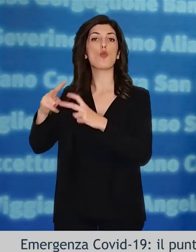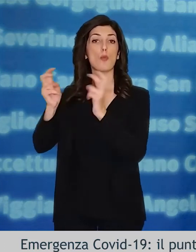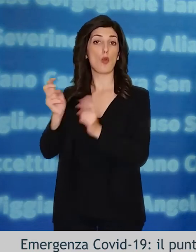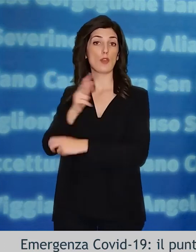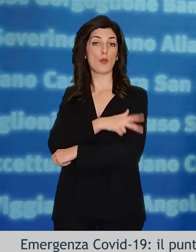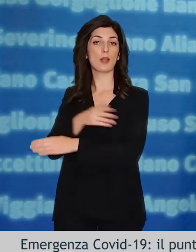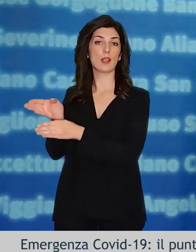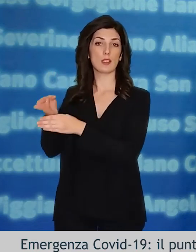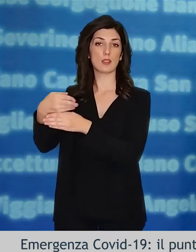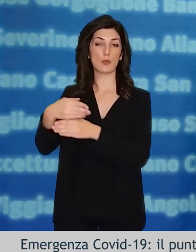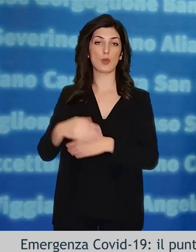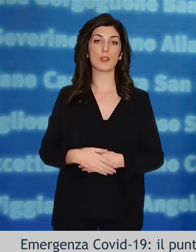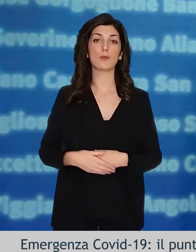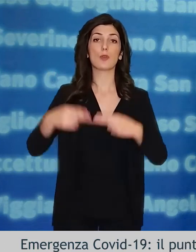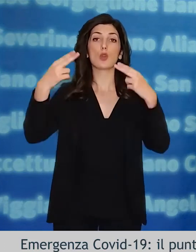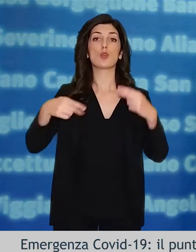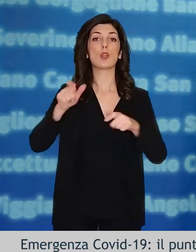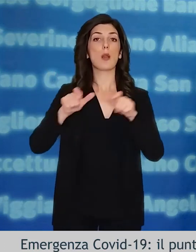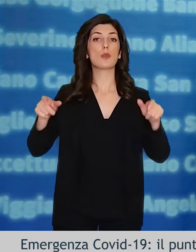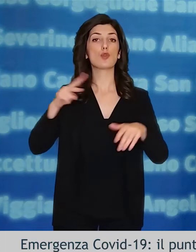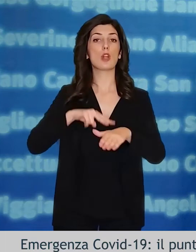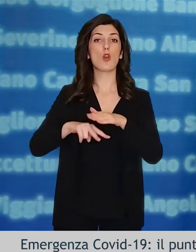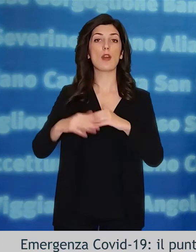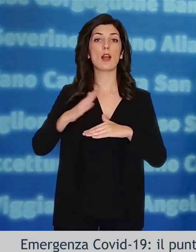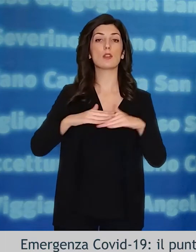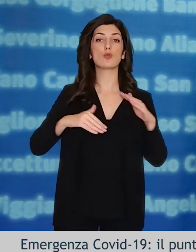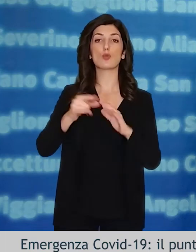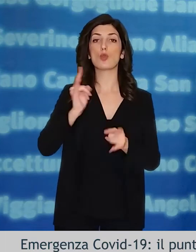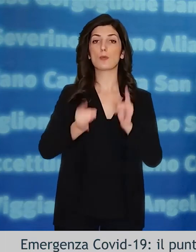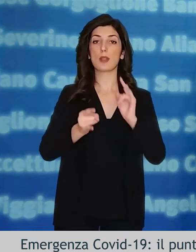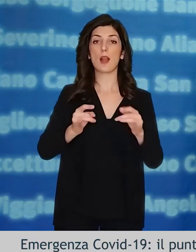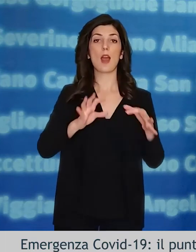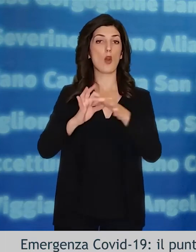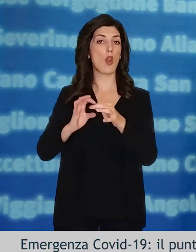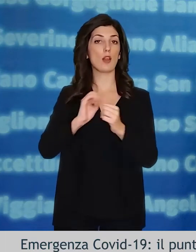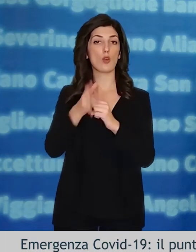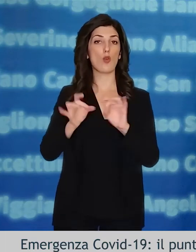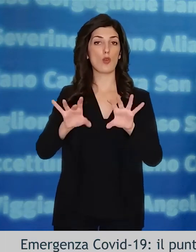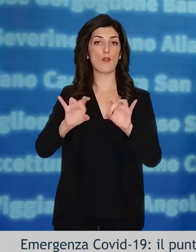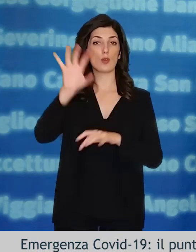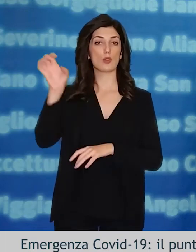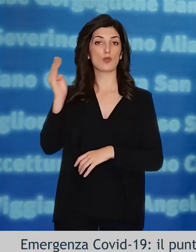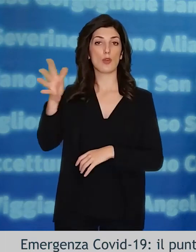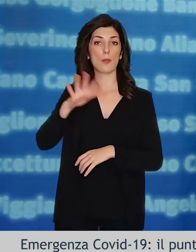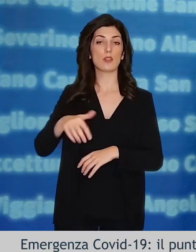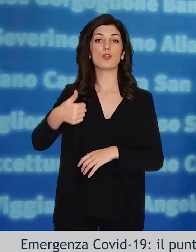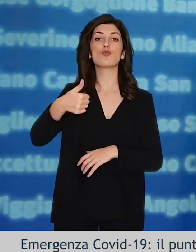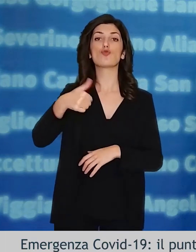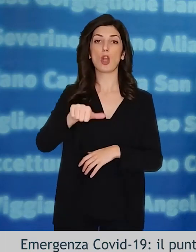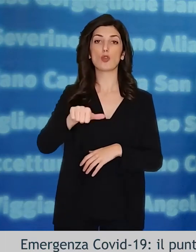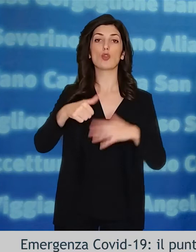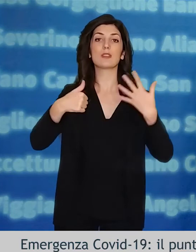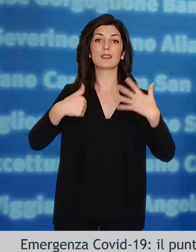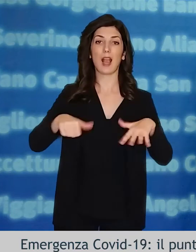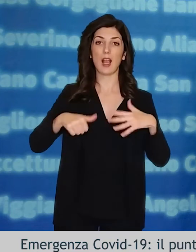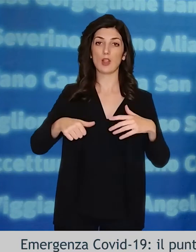distribuiti in 16 comuni della provincia. Il totale dei ricoverati presso strutture ospedaliere Covid-19 dedicate della